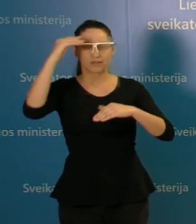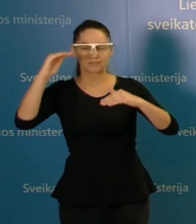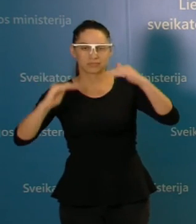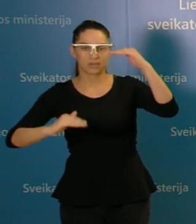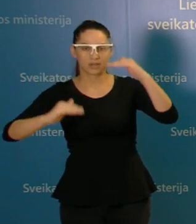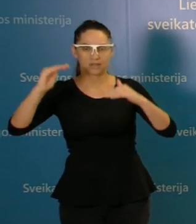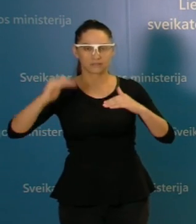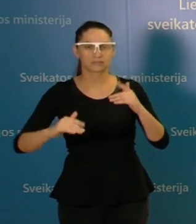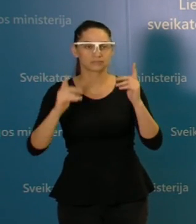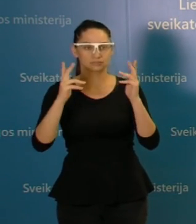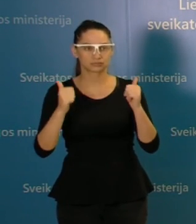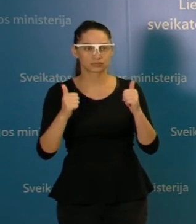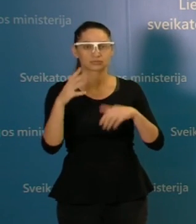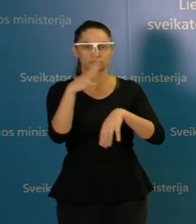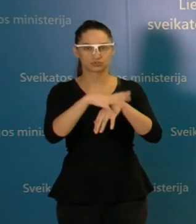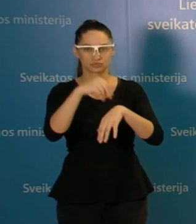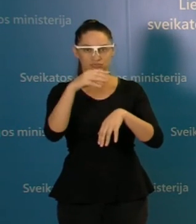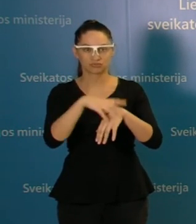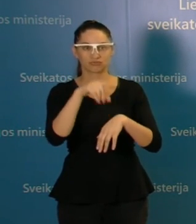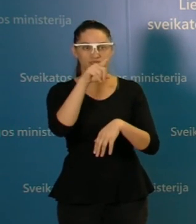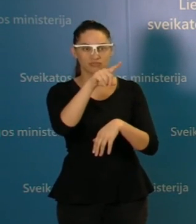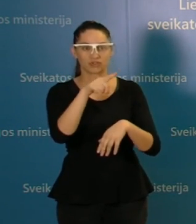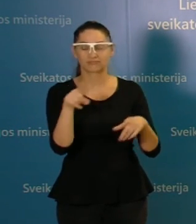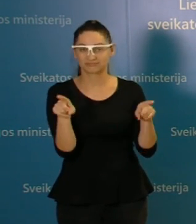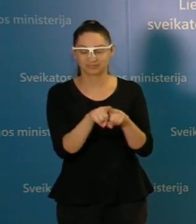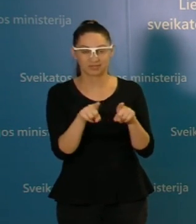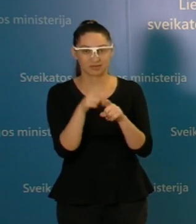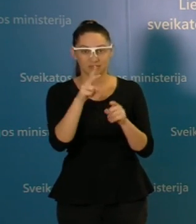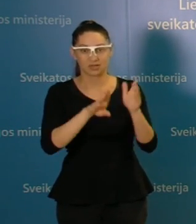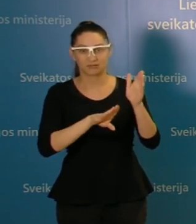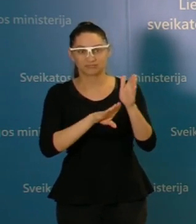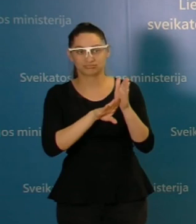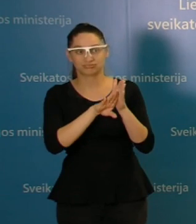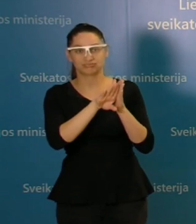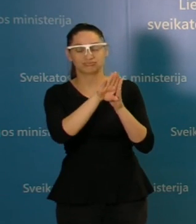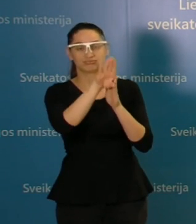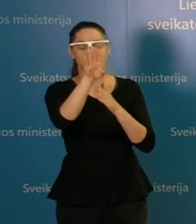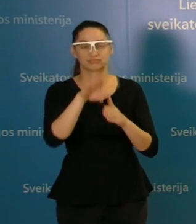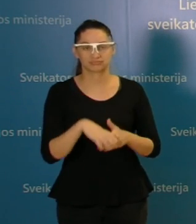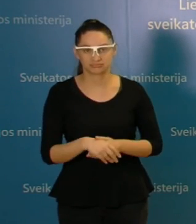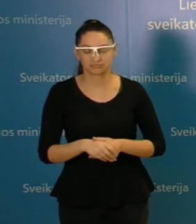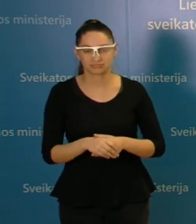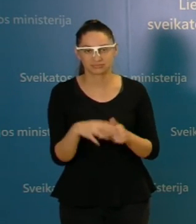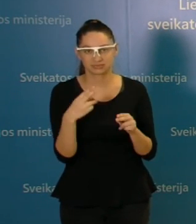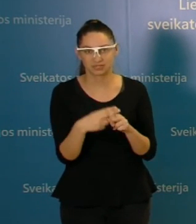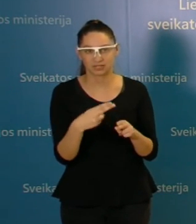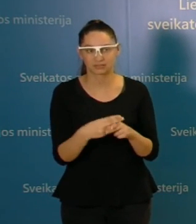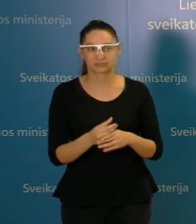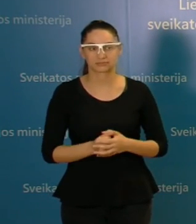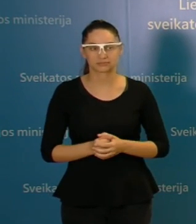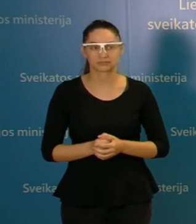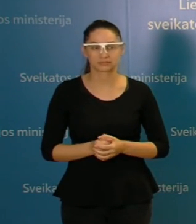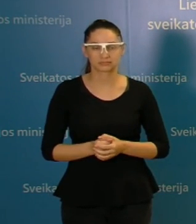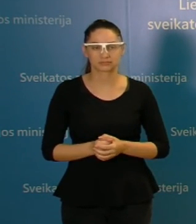Švedijoje skaičiai taip pat sėkmingai lipa aukštyn. Ir manau, bereikalą mes galvojam, kad yra